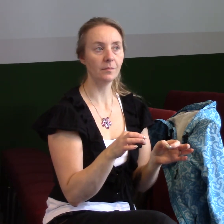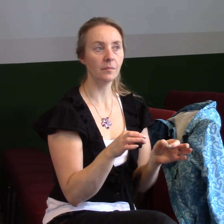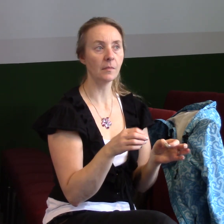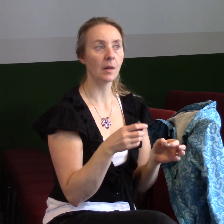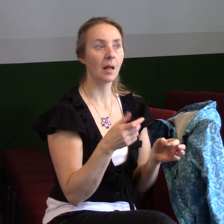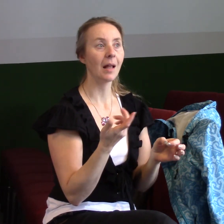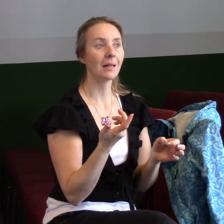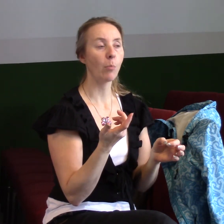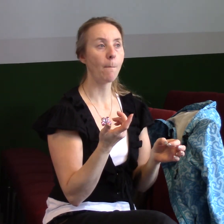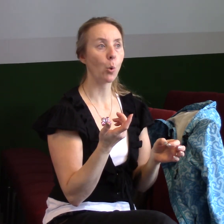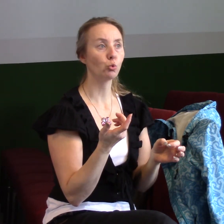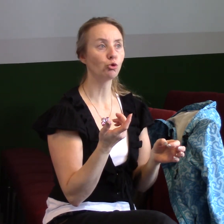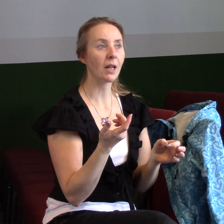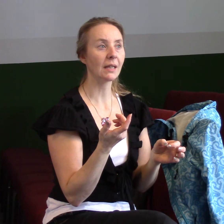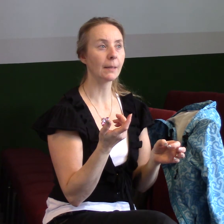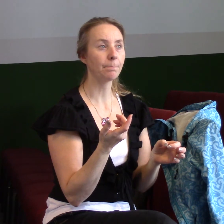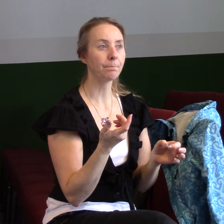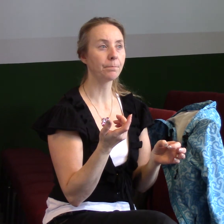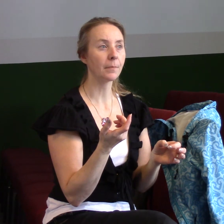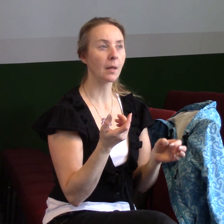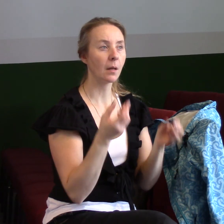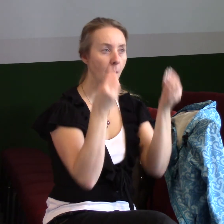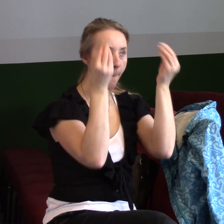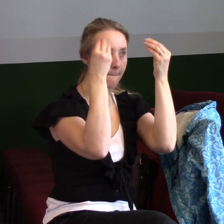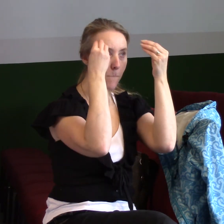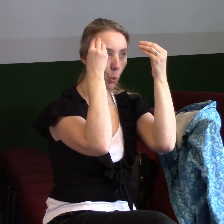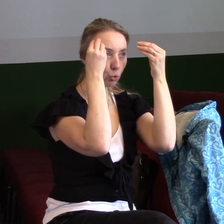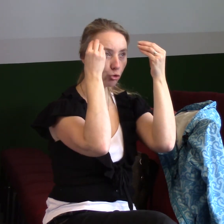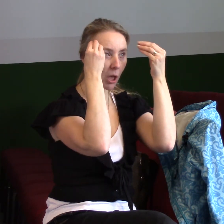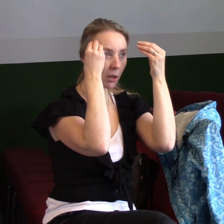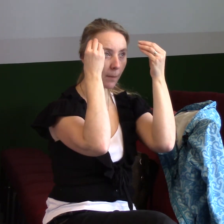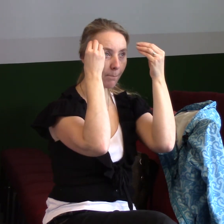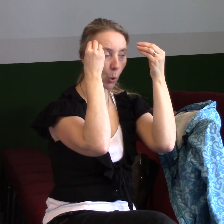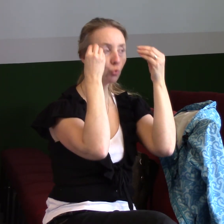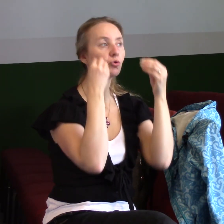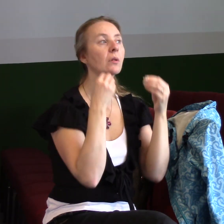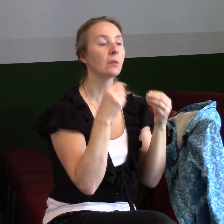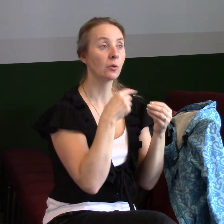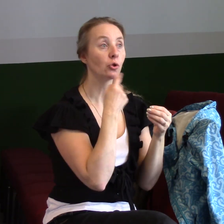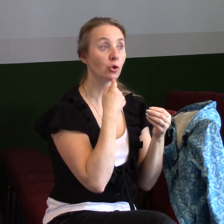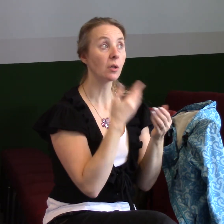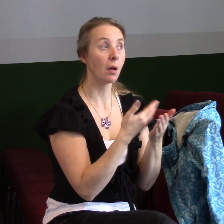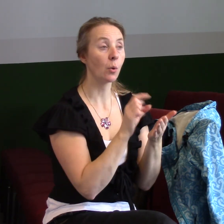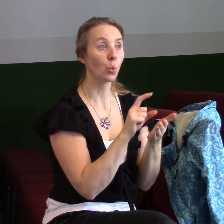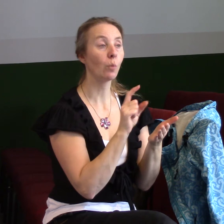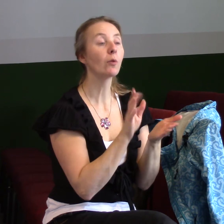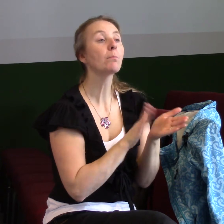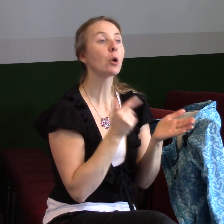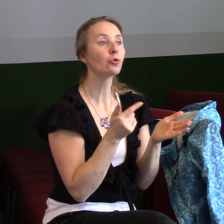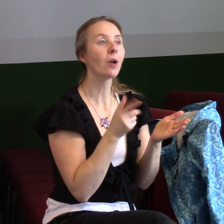že tam se to řecké slovo různě překládá, tak říká, že to je proto, tom, abychom se osvědčili ve víře.